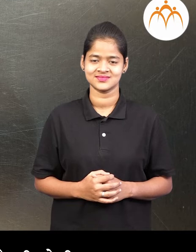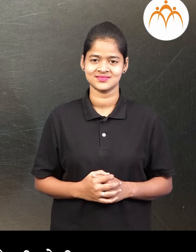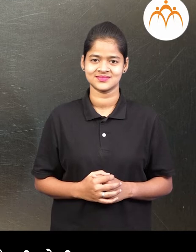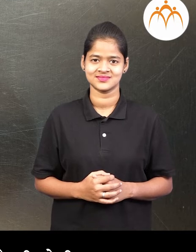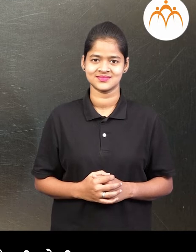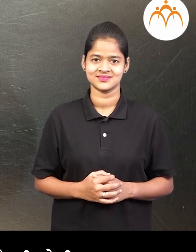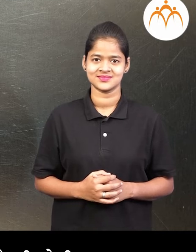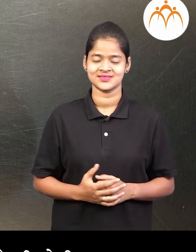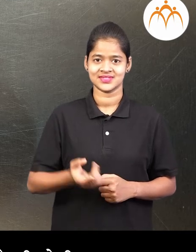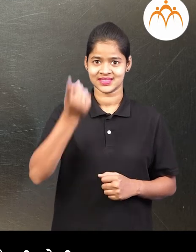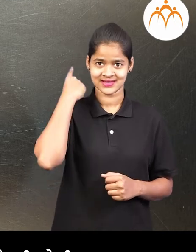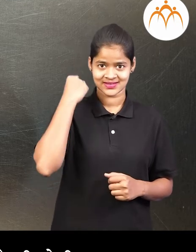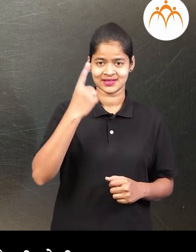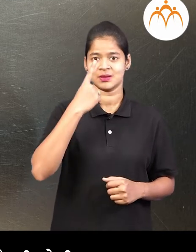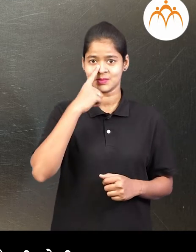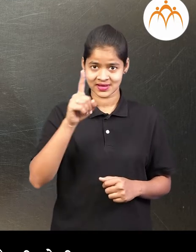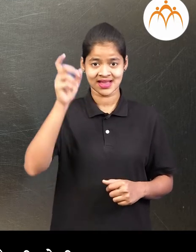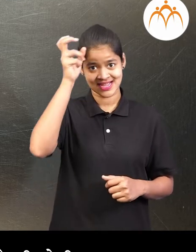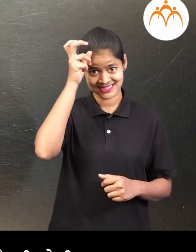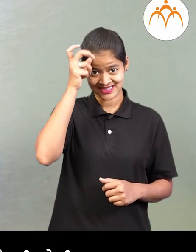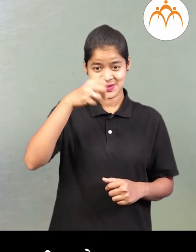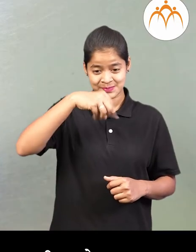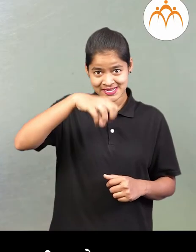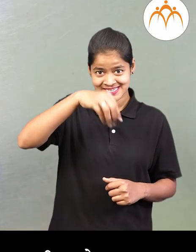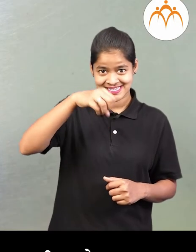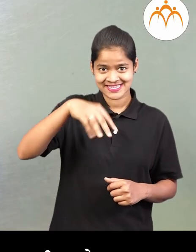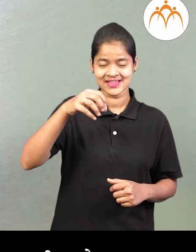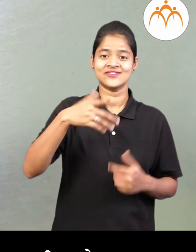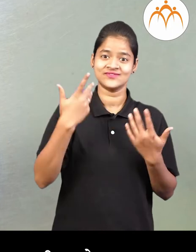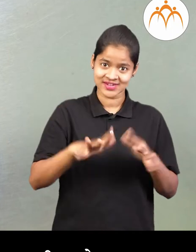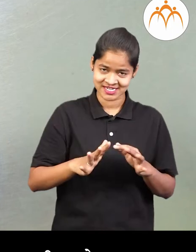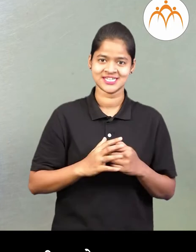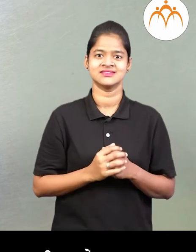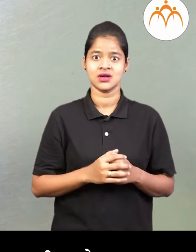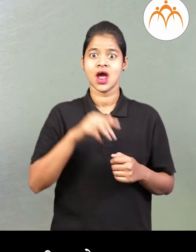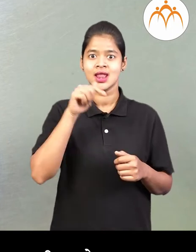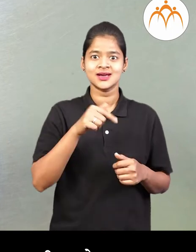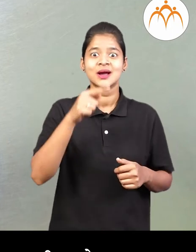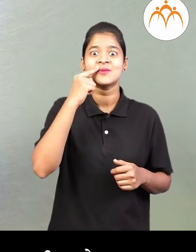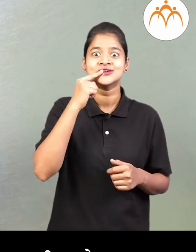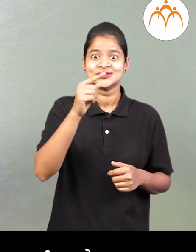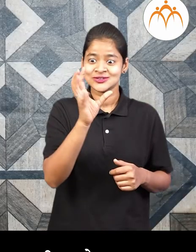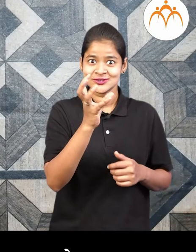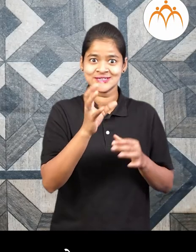काल आई ने बटाटे ची भजी किली उती है आज मी ढूबडी मिर्ची ची भजी अंड लिये